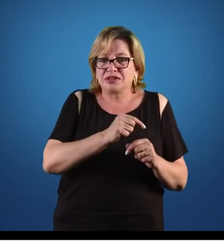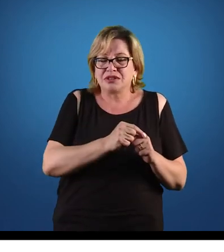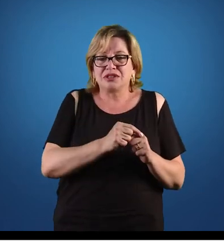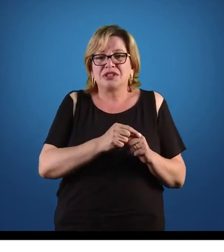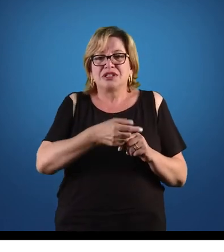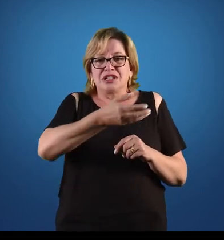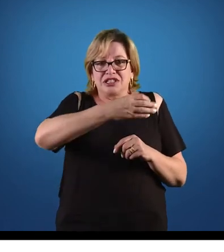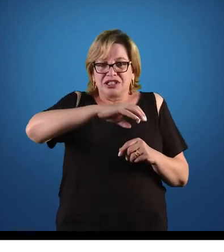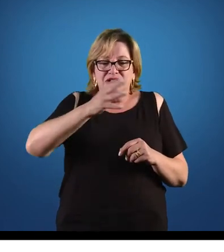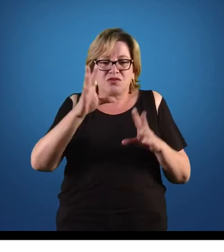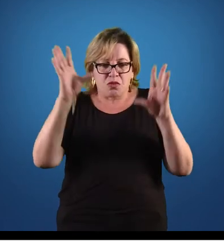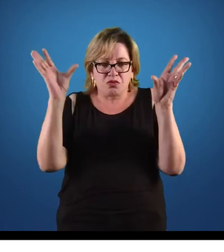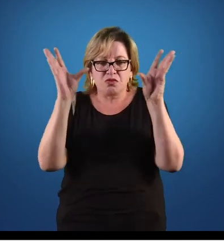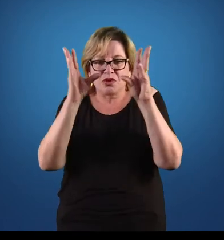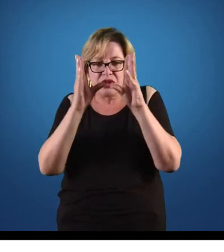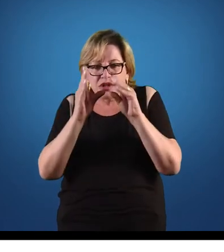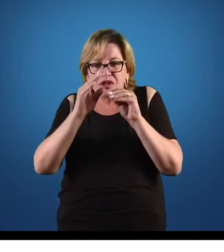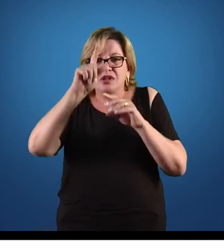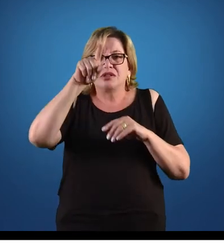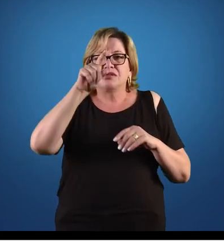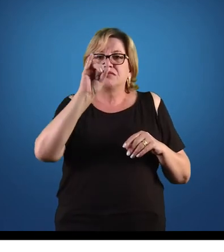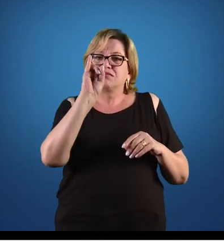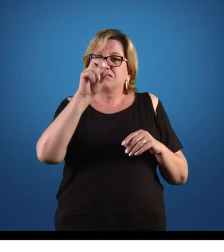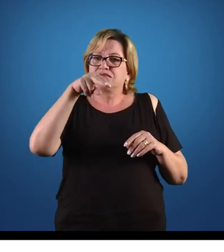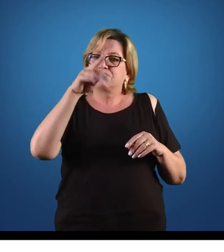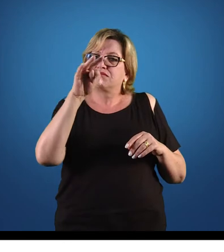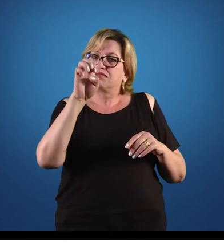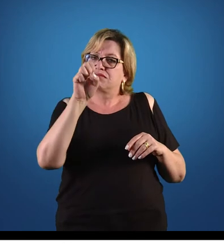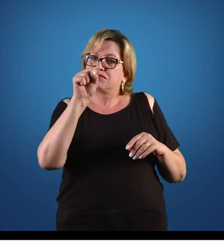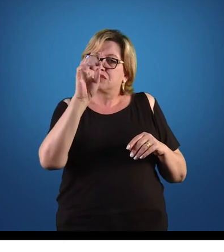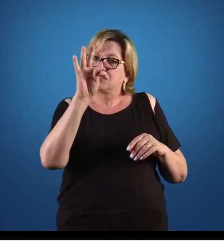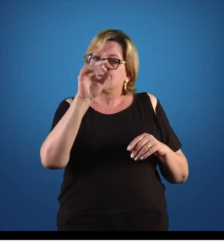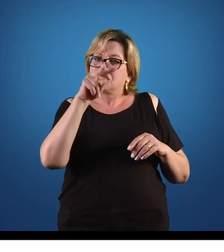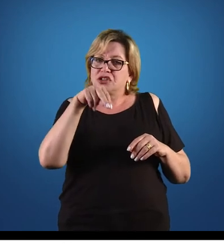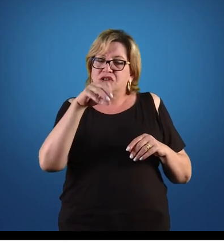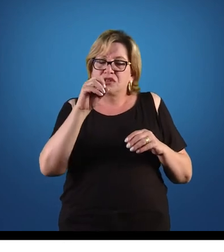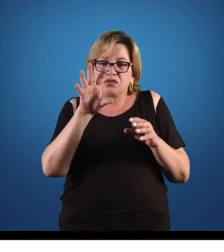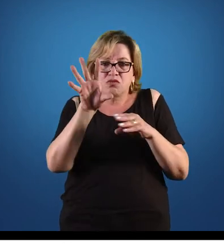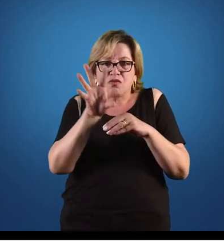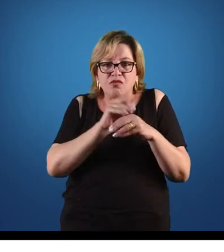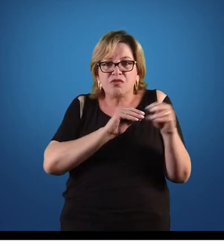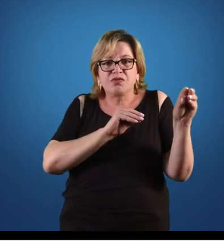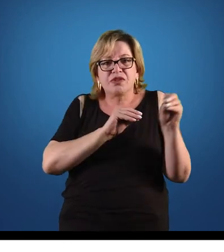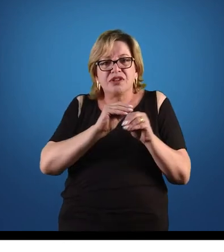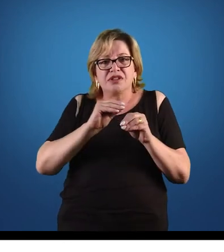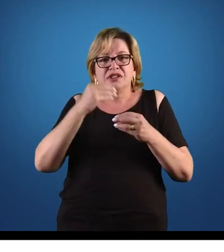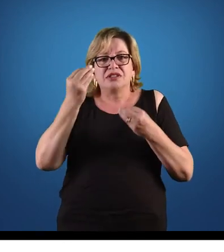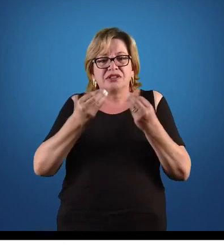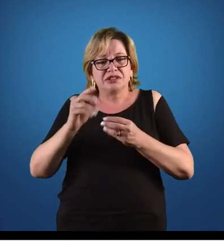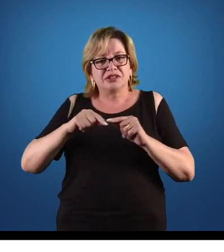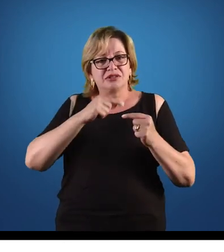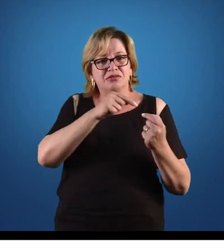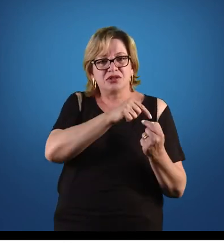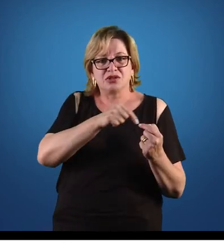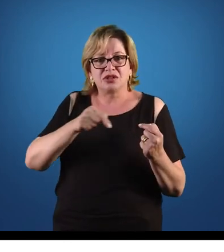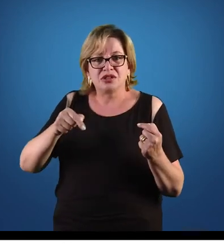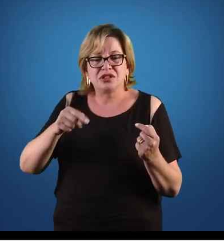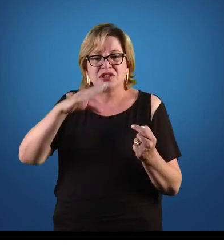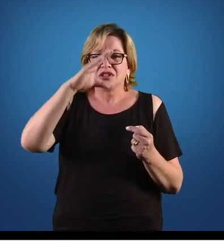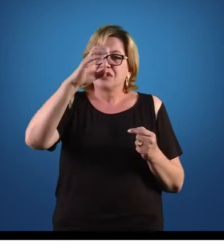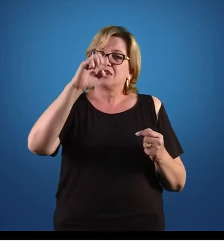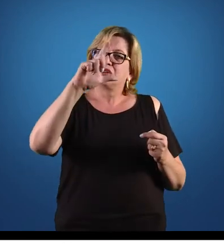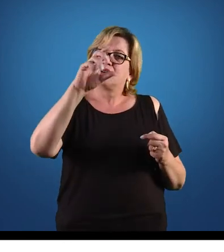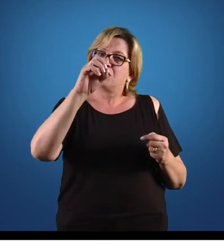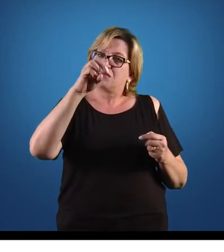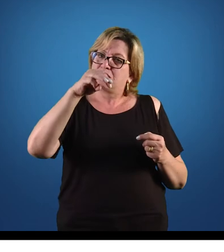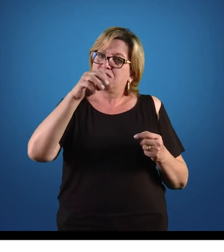nessa parte escura, que seria a luz do intestino do animal, vai ser absorvido pelas células intestinais, e vai cair nessa corrente celomática,